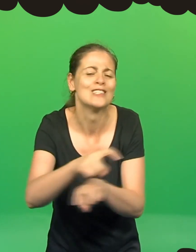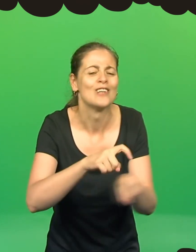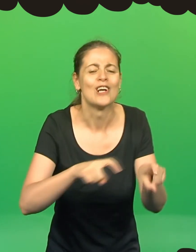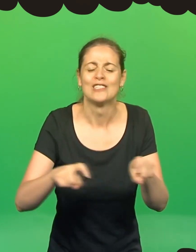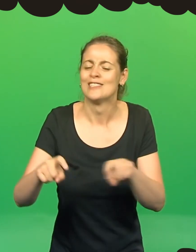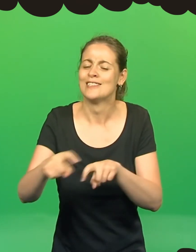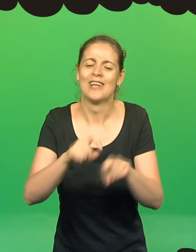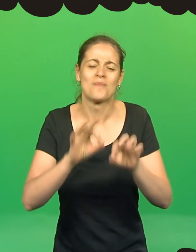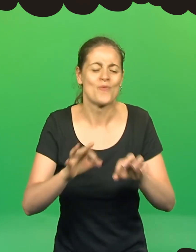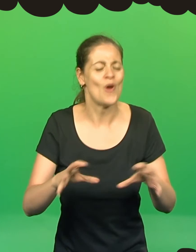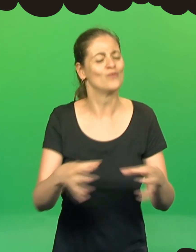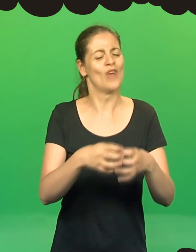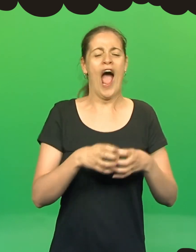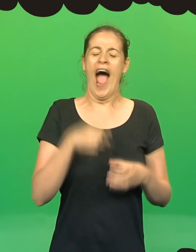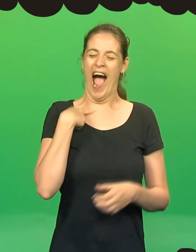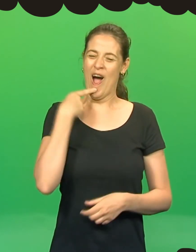Souberam partilhar de acordo com os gostos de cada uma.